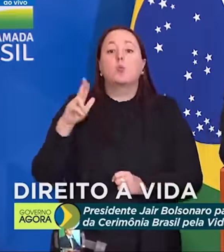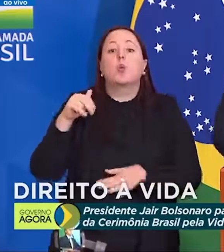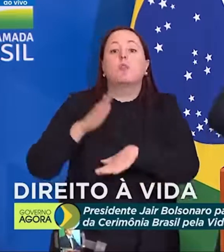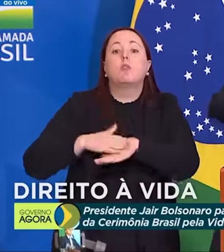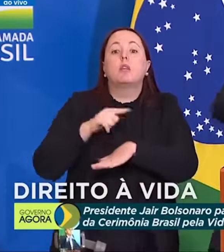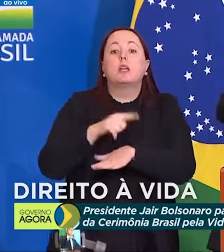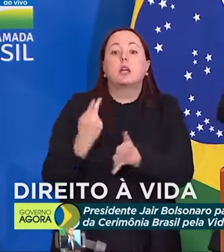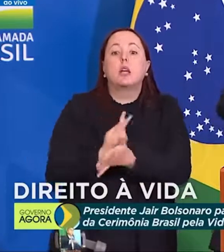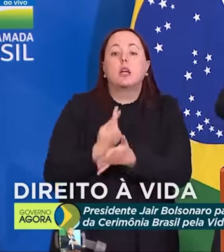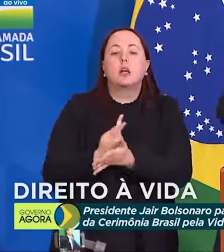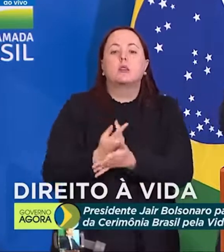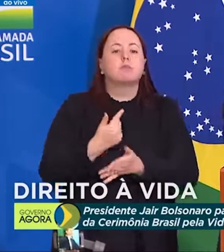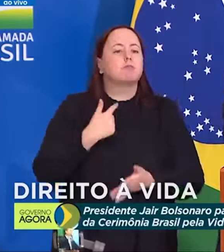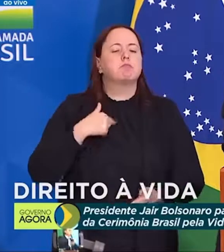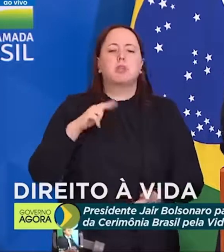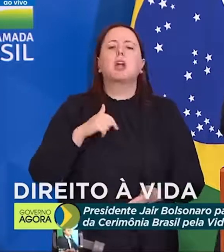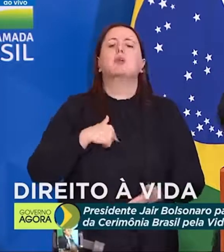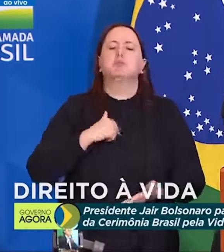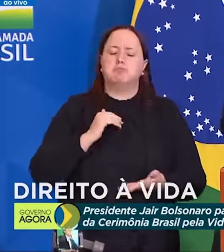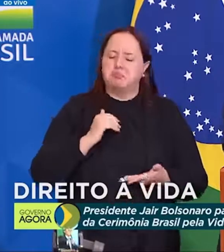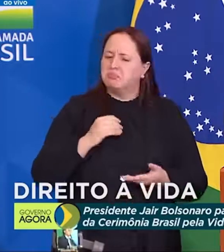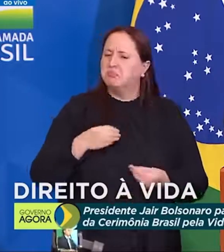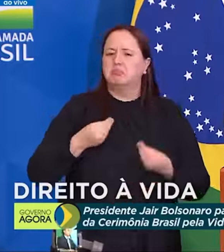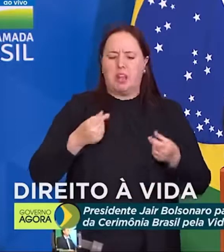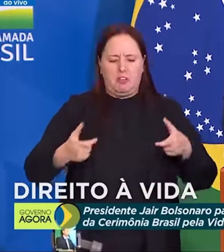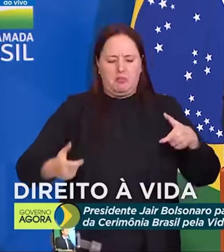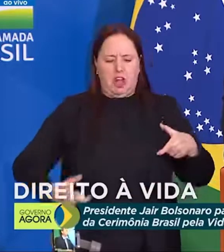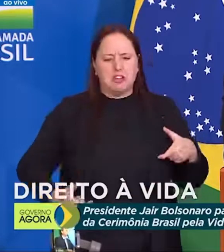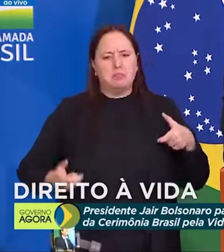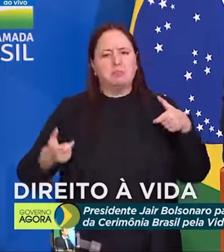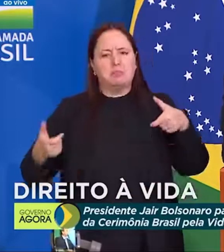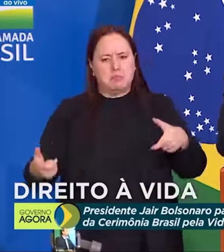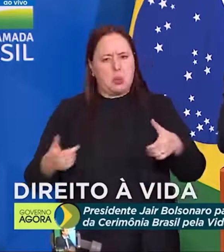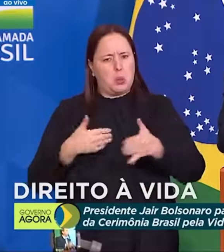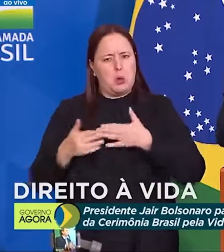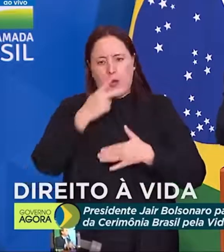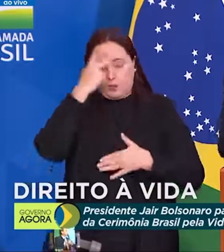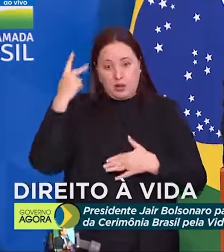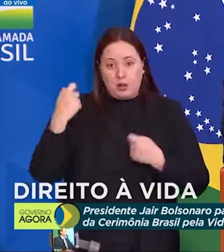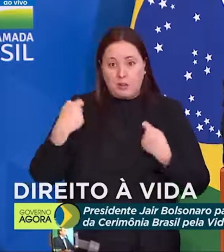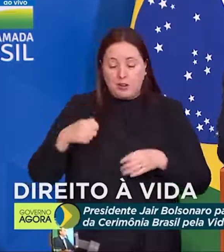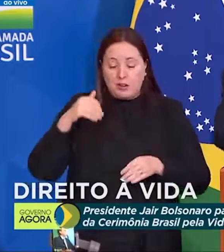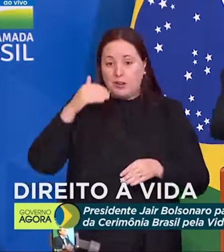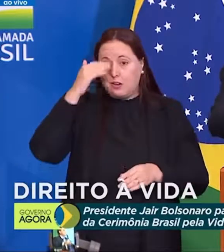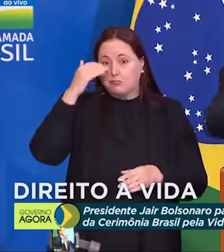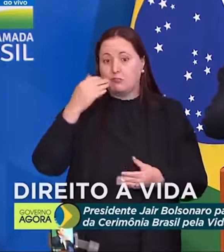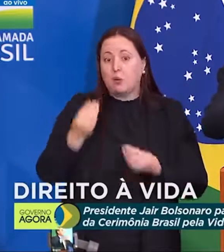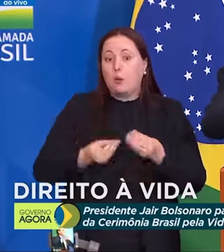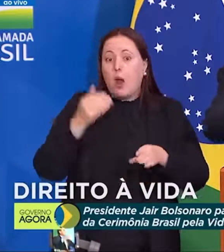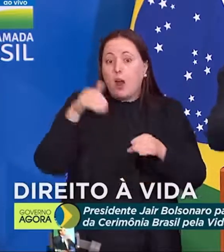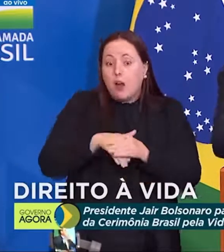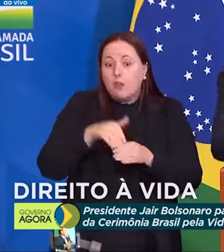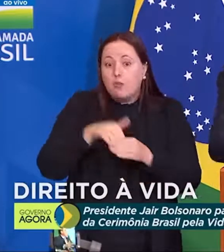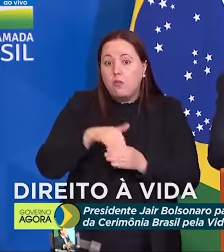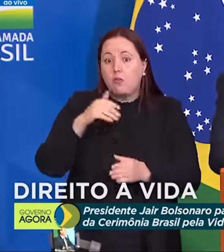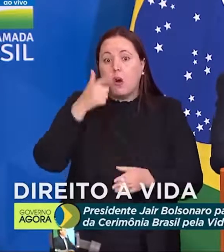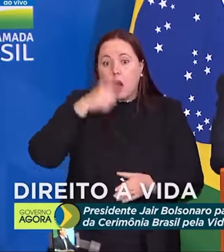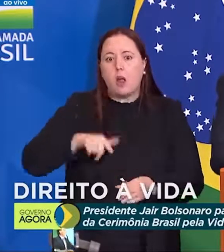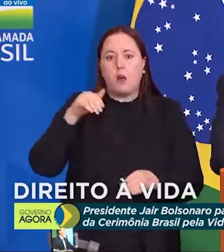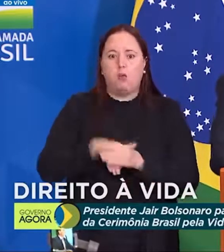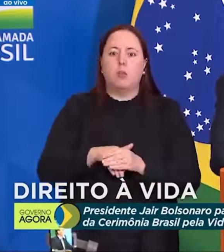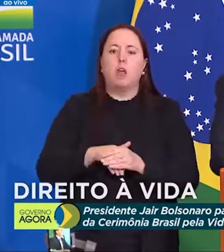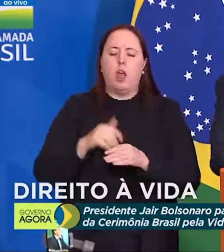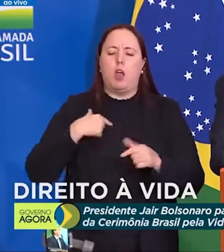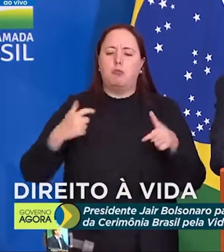isso. Entrego para qualquer um a faixa. Mas tem que ganhar no voto. Transparente.